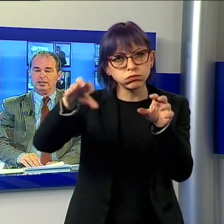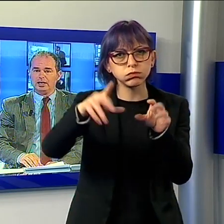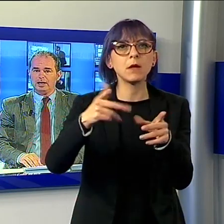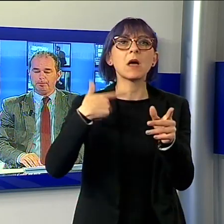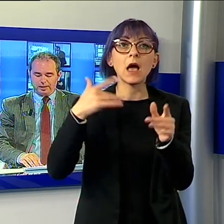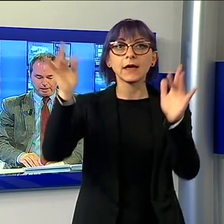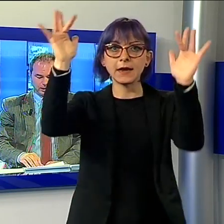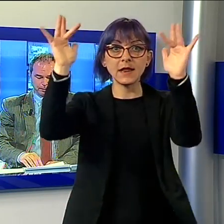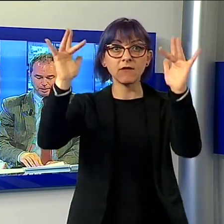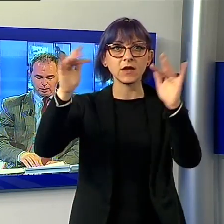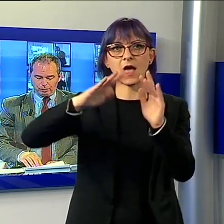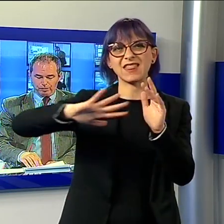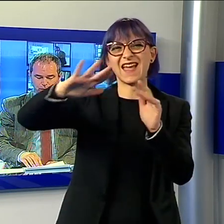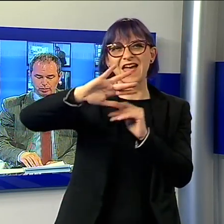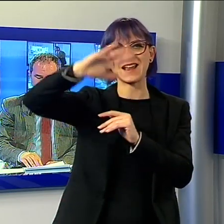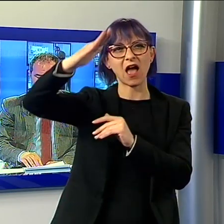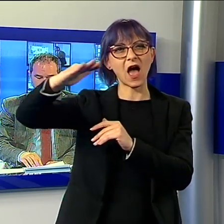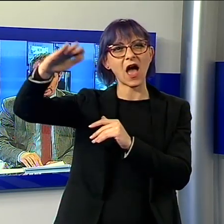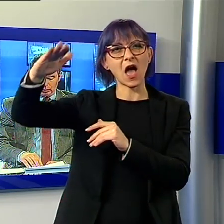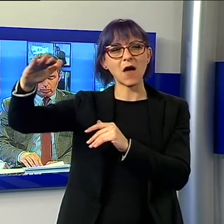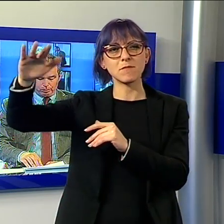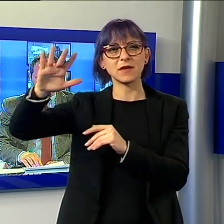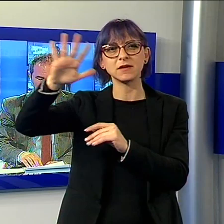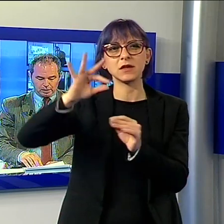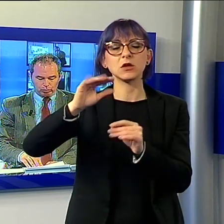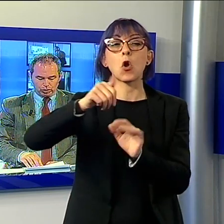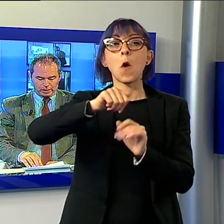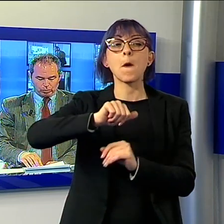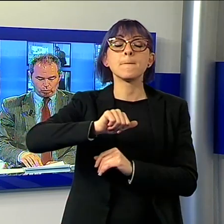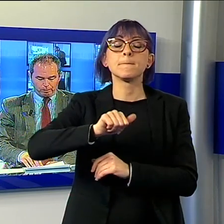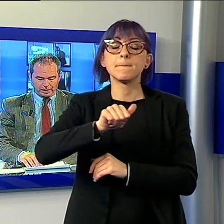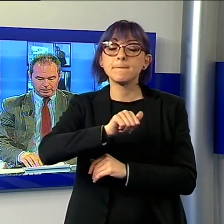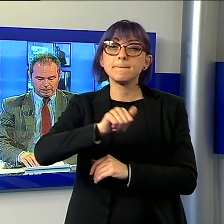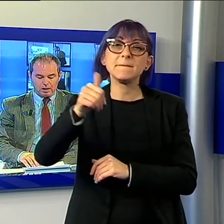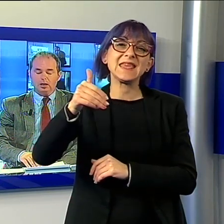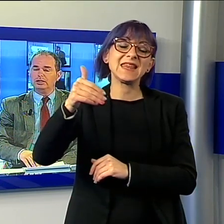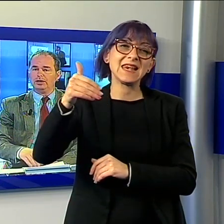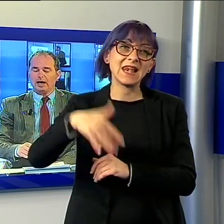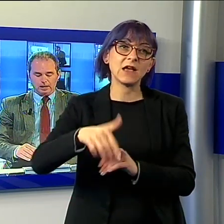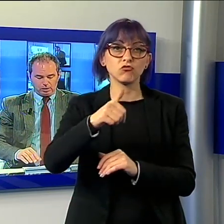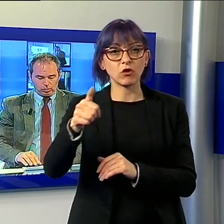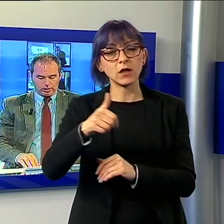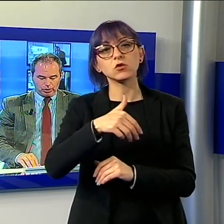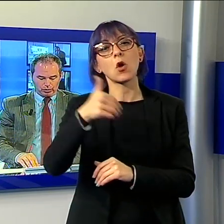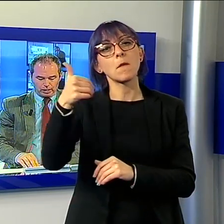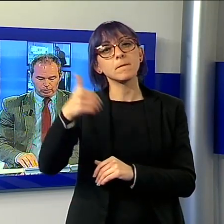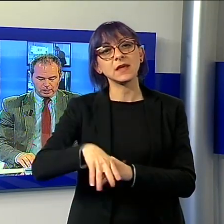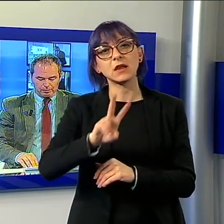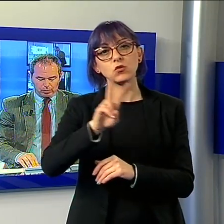in appennino fin verso i 1100-1200 metri. Seguirà un deciso calo termico